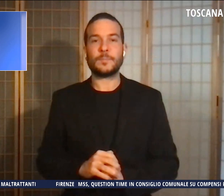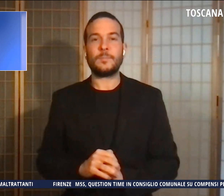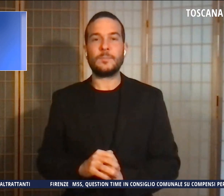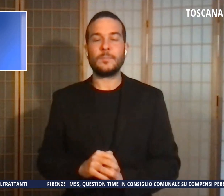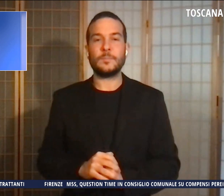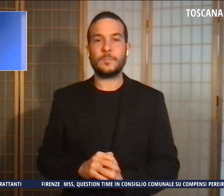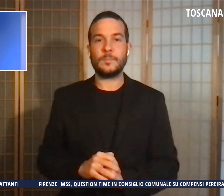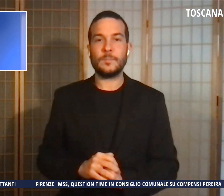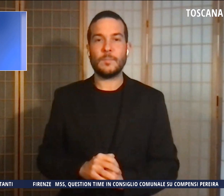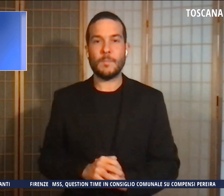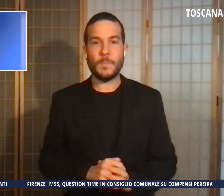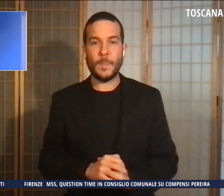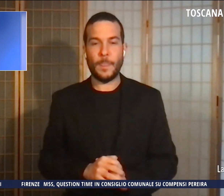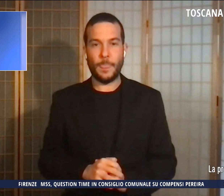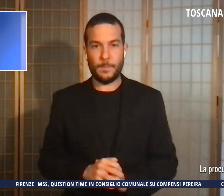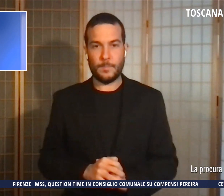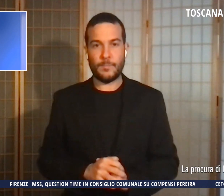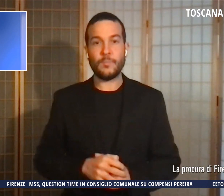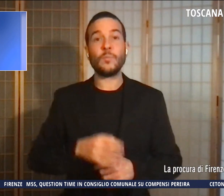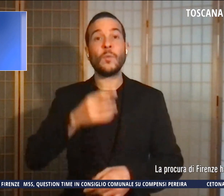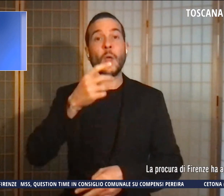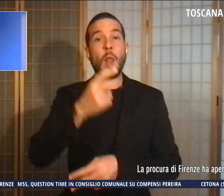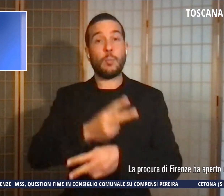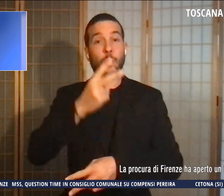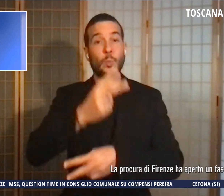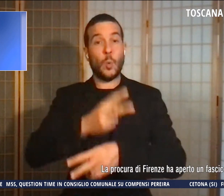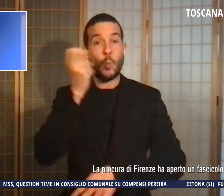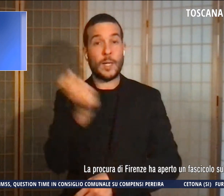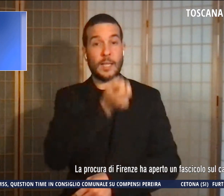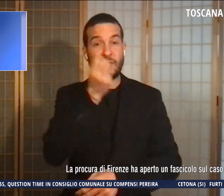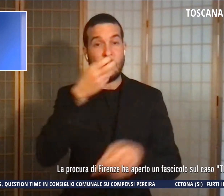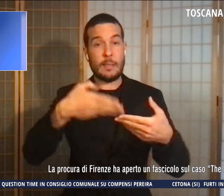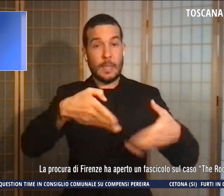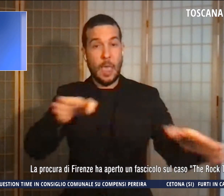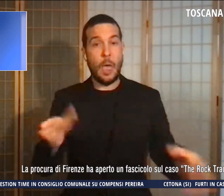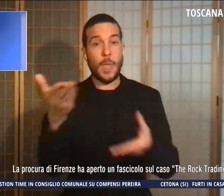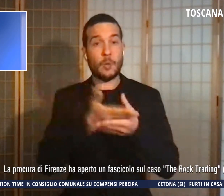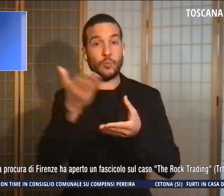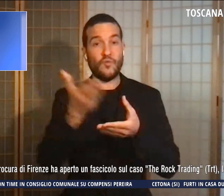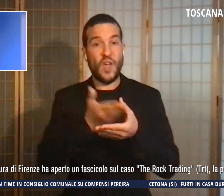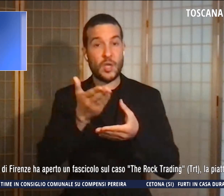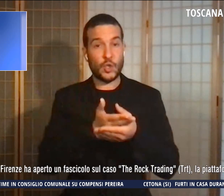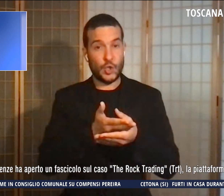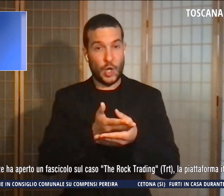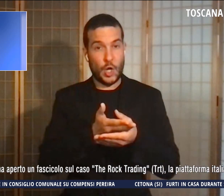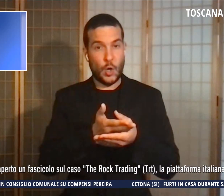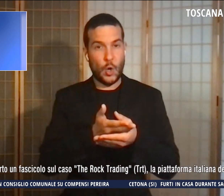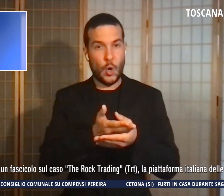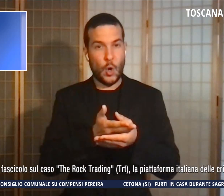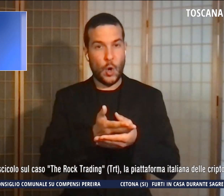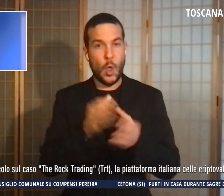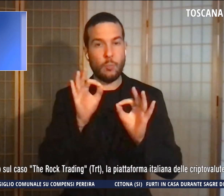La procura di Firenze ha aperto un fascicolo sul caso The Rock